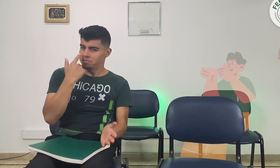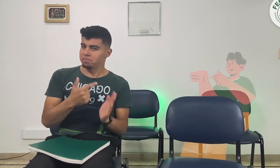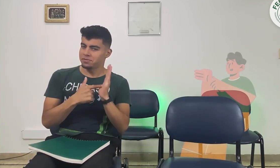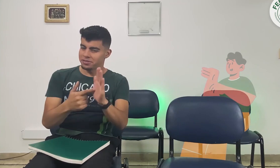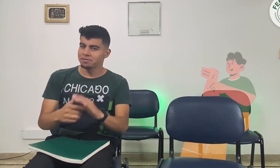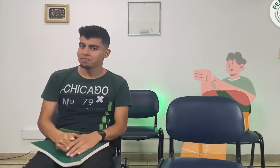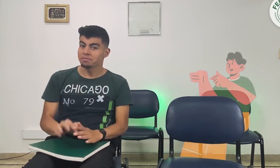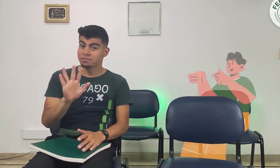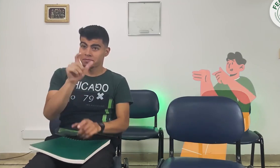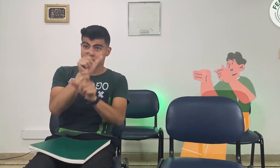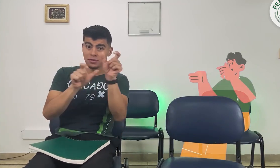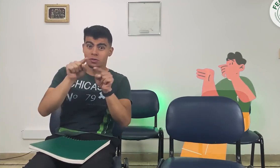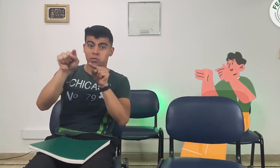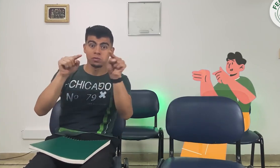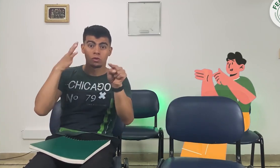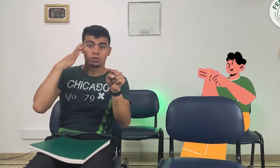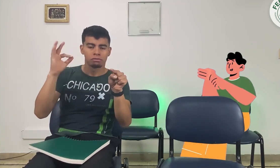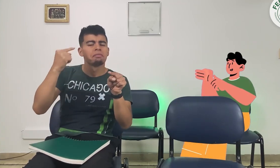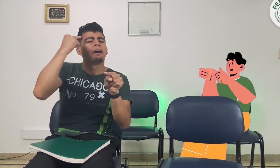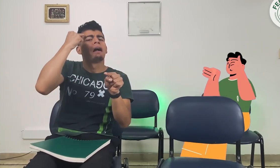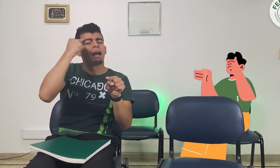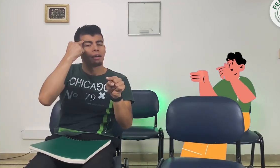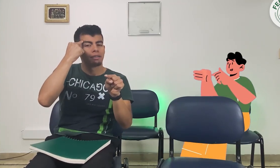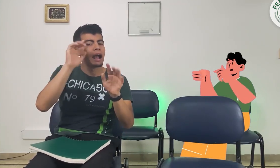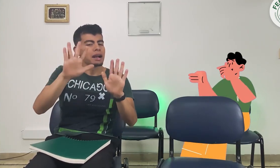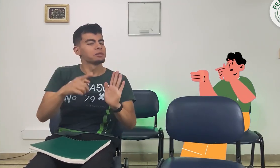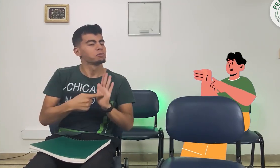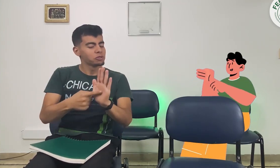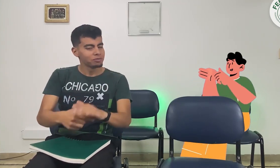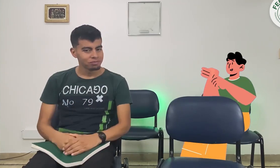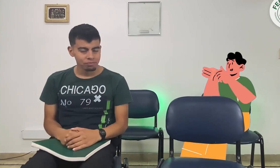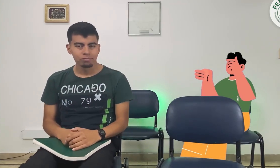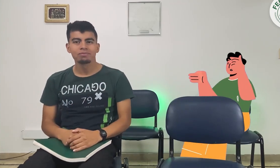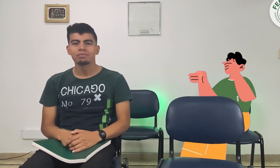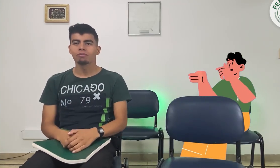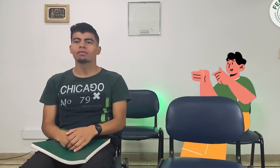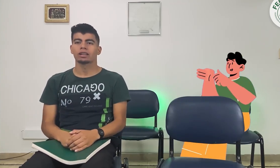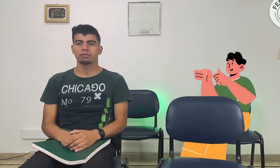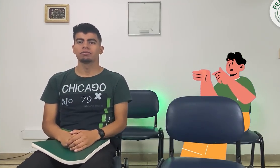mostrar qué sucede con esta ubicación, que es la que las personas oyentes creen que es la apropiada